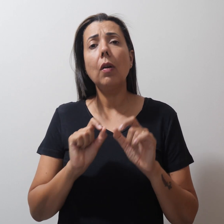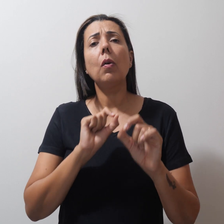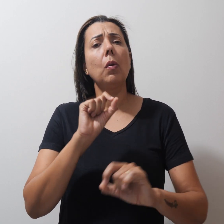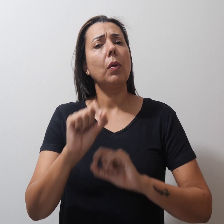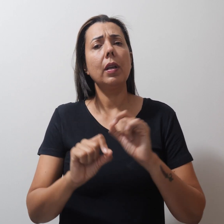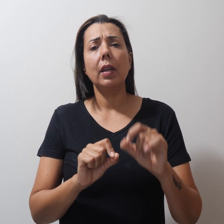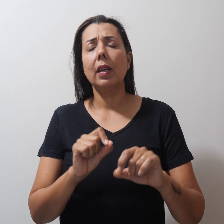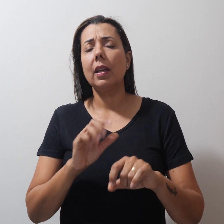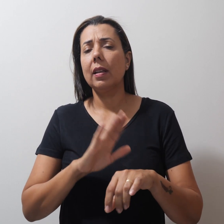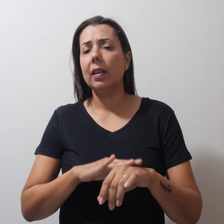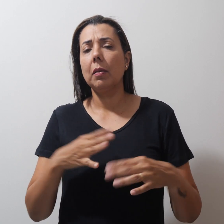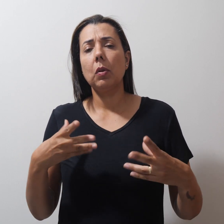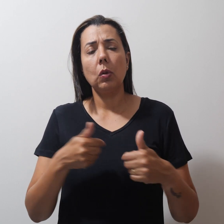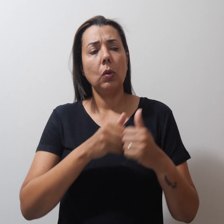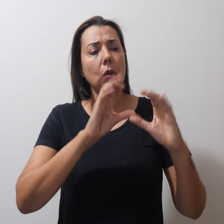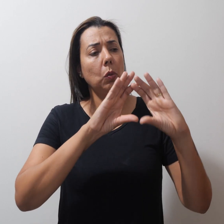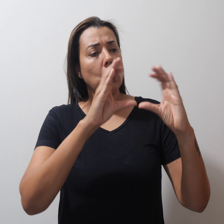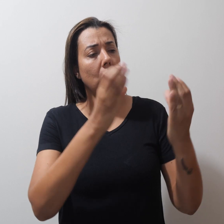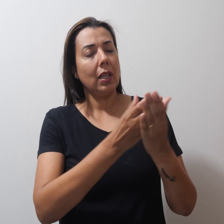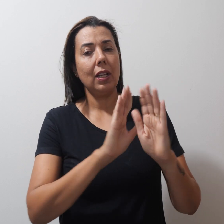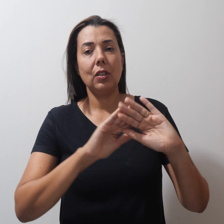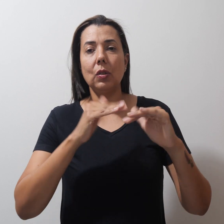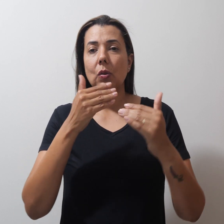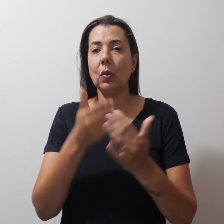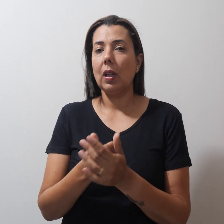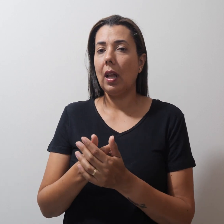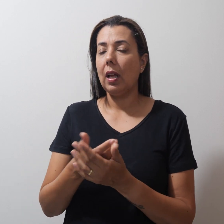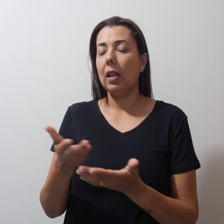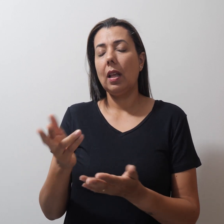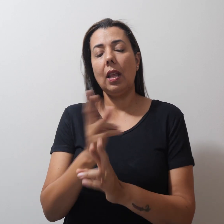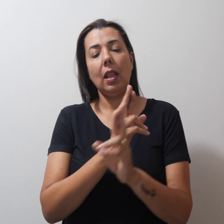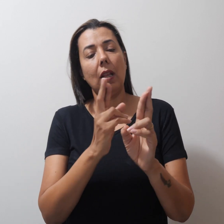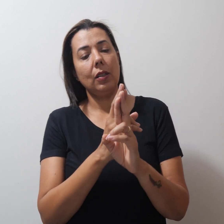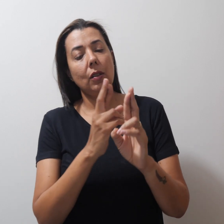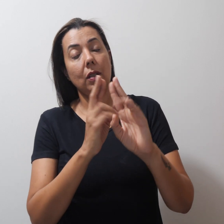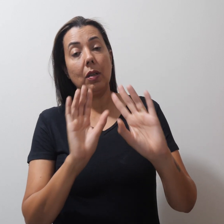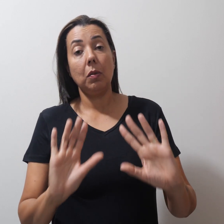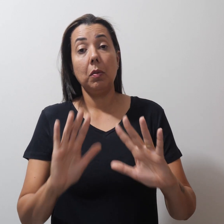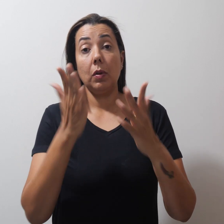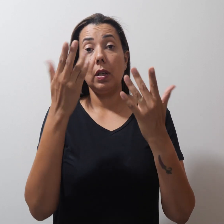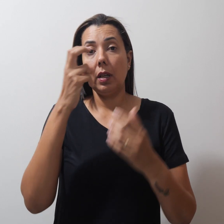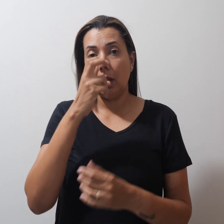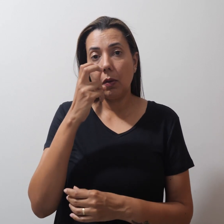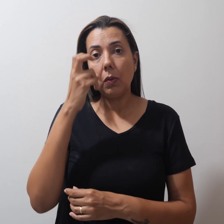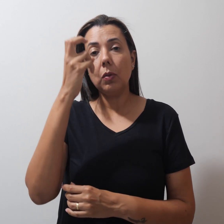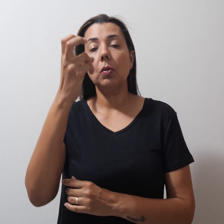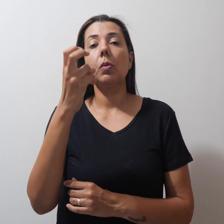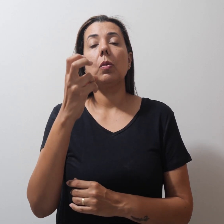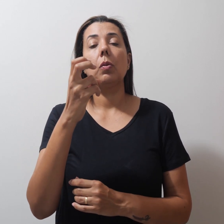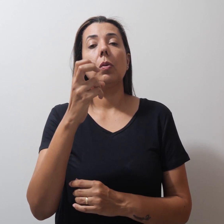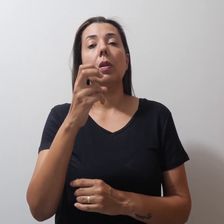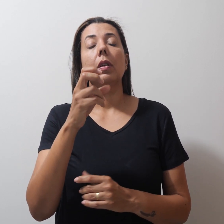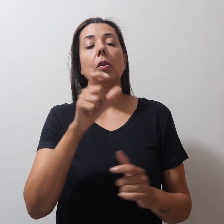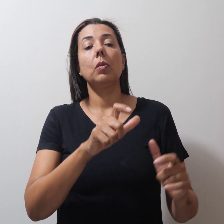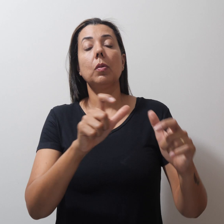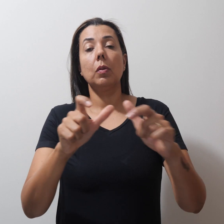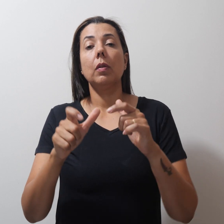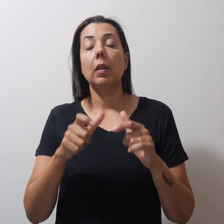em que toda a comunidade escolar se envolve para celebrar a cultura popular das regiões brasileiras.